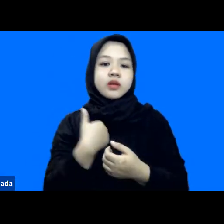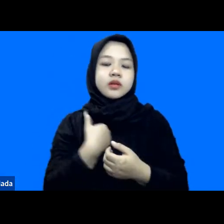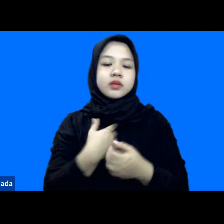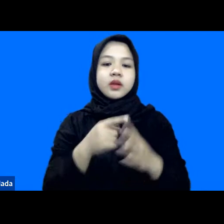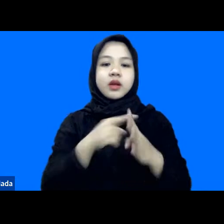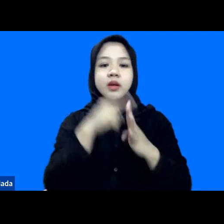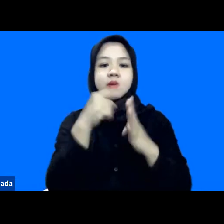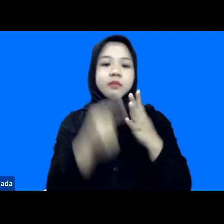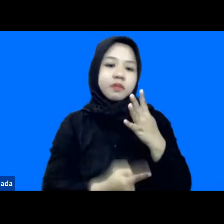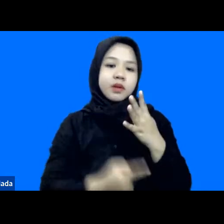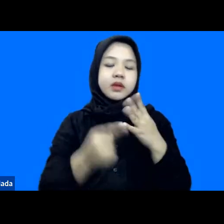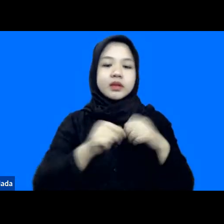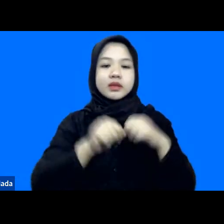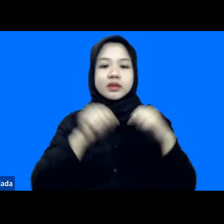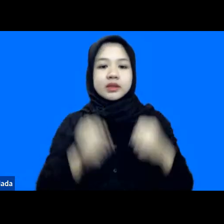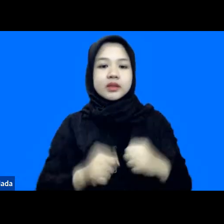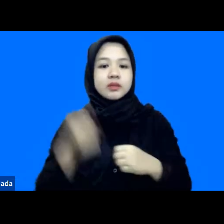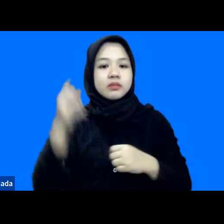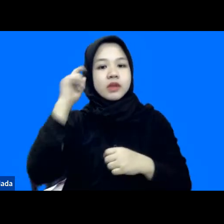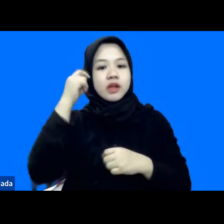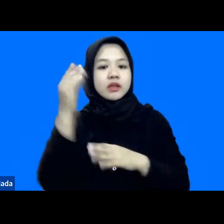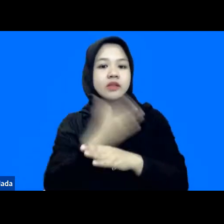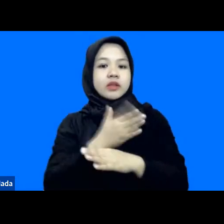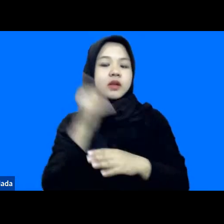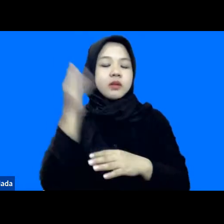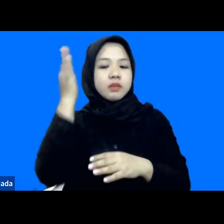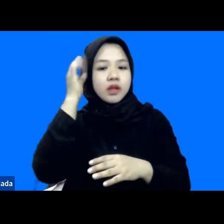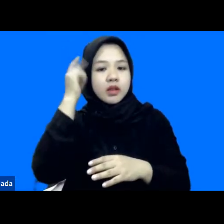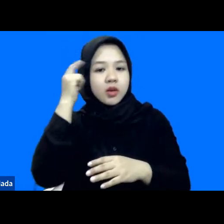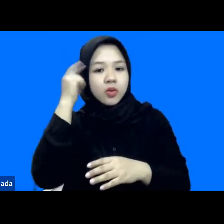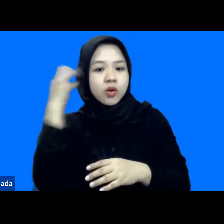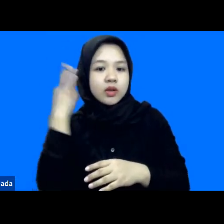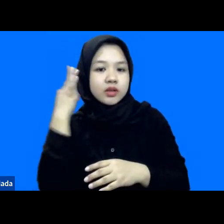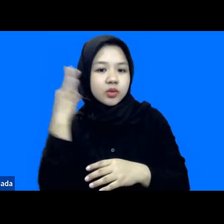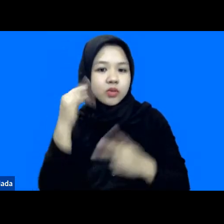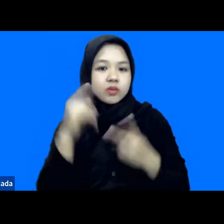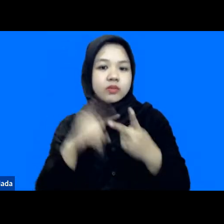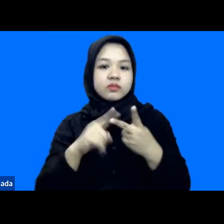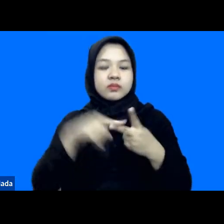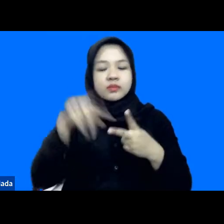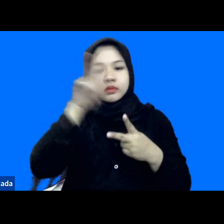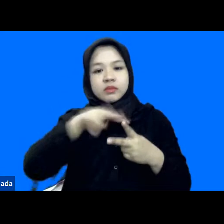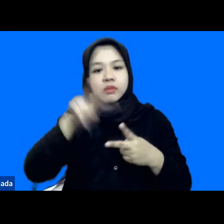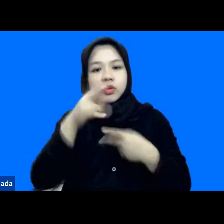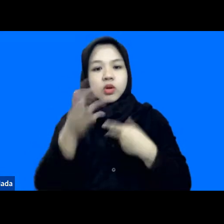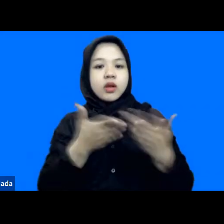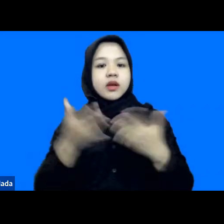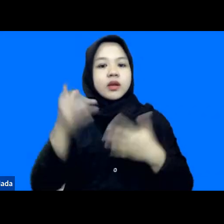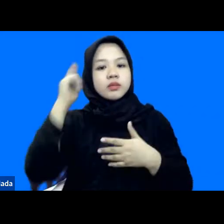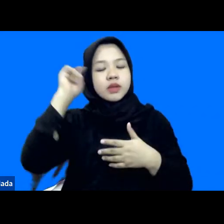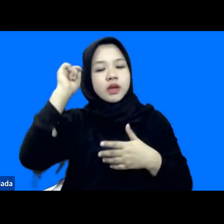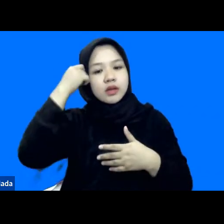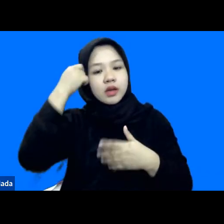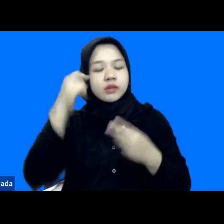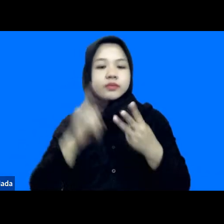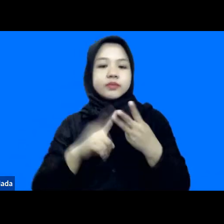elemen dari sistem peringatan dini satu pengetahuan risiko kemudian yang kedua pemantauan dan layanan peringatan ketiga penyebaran dan